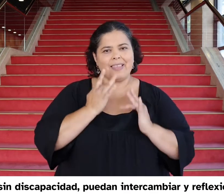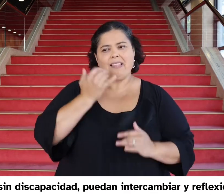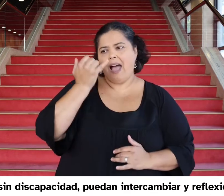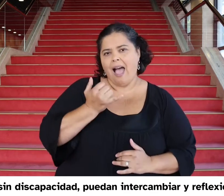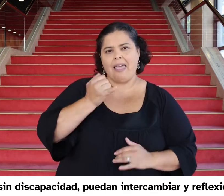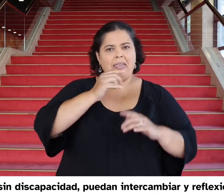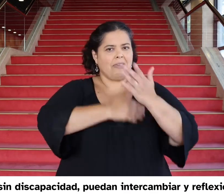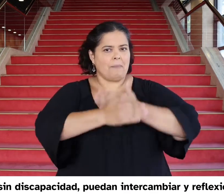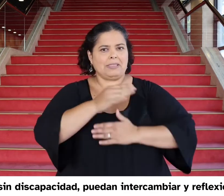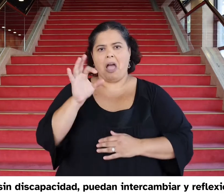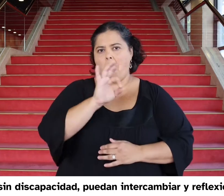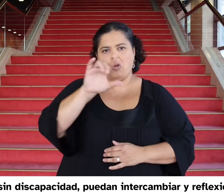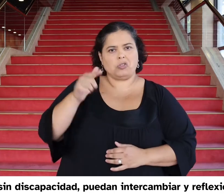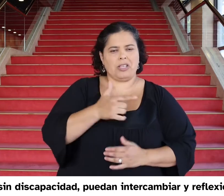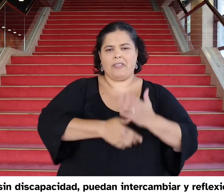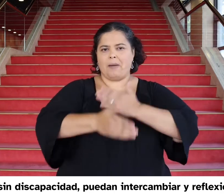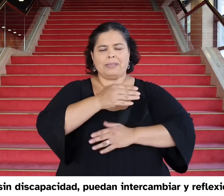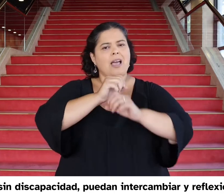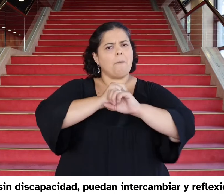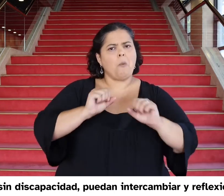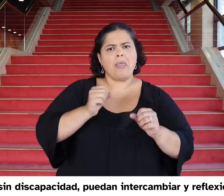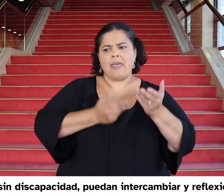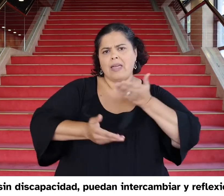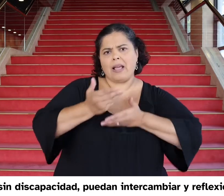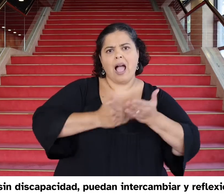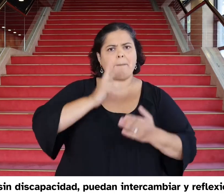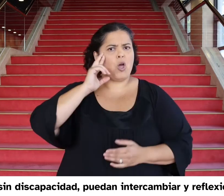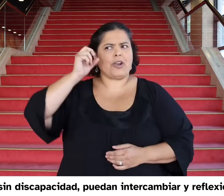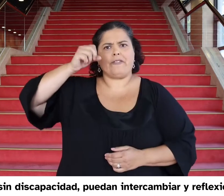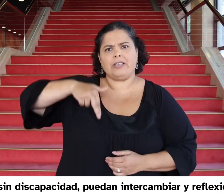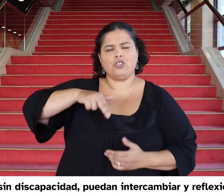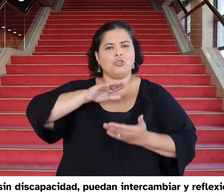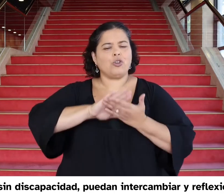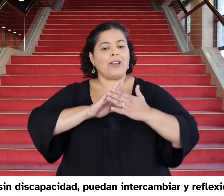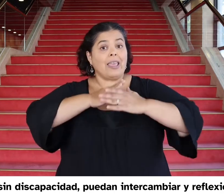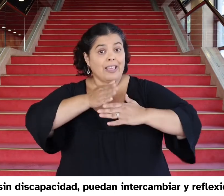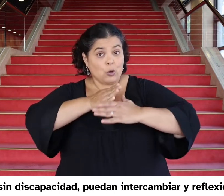reflexionar sobre la inclusión y la accesibilidad en el ámbito del arte y de la cultura.